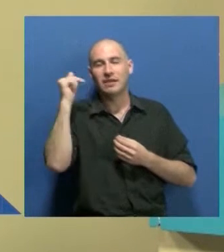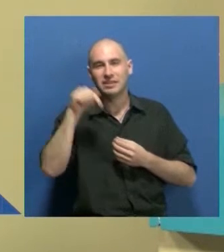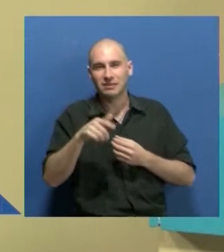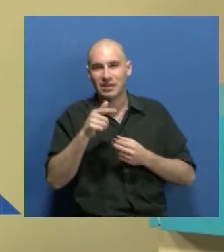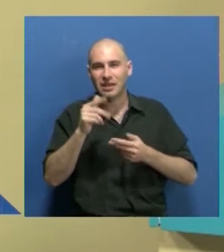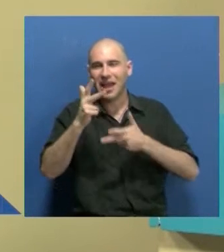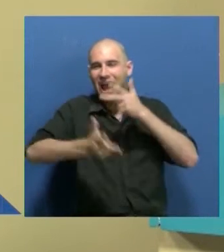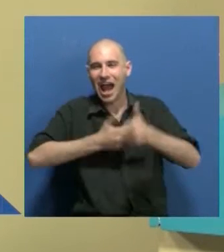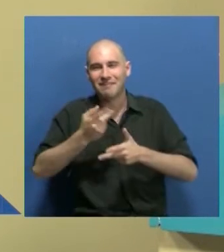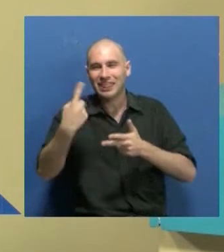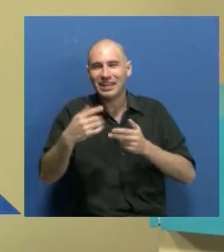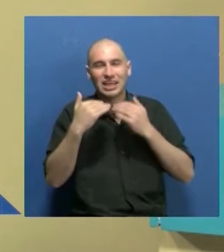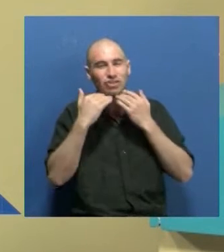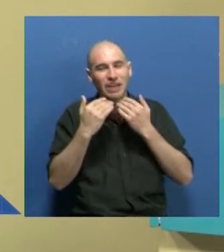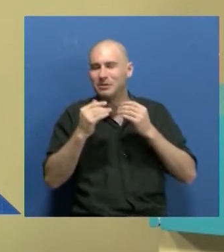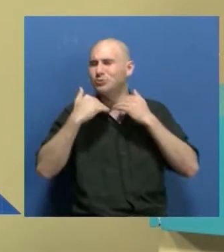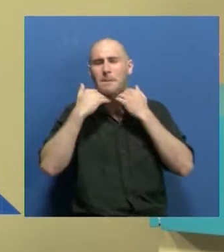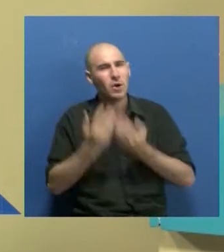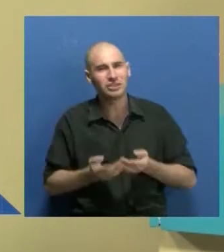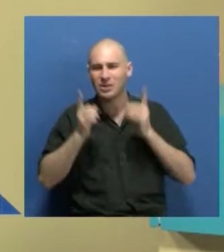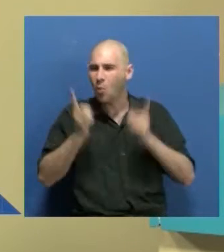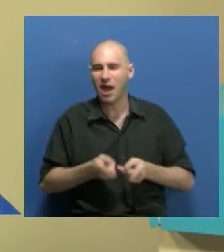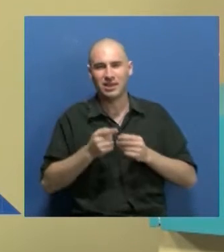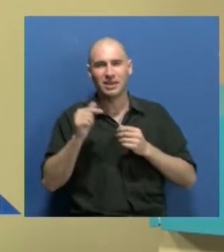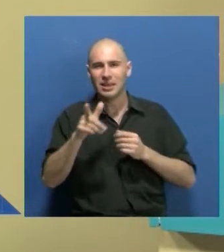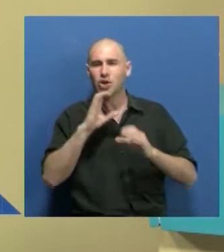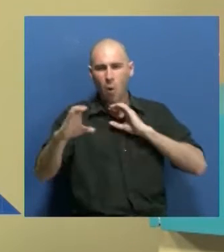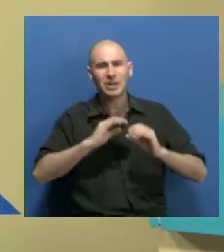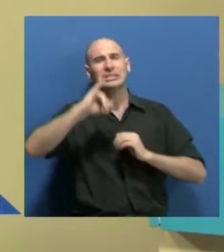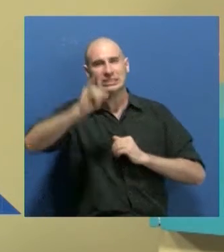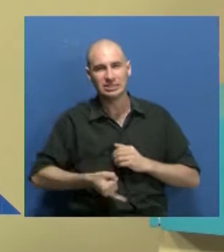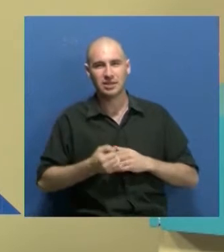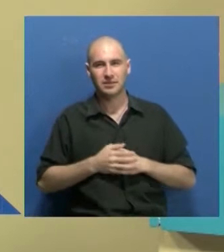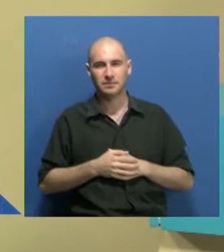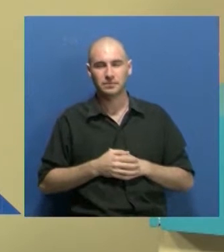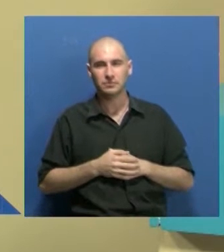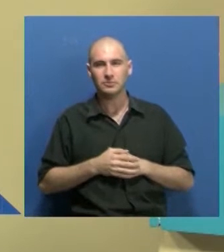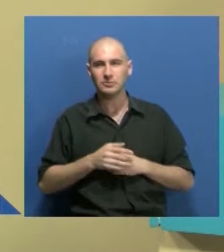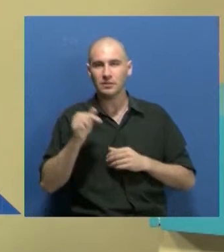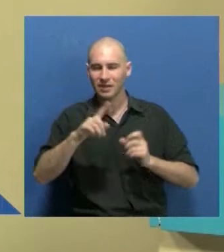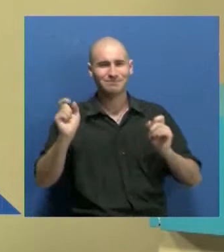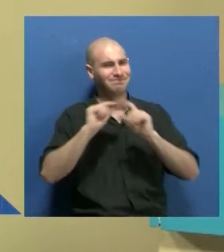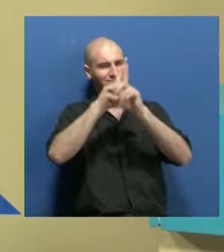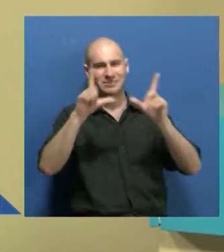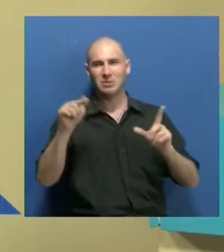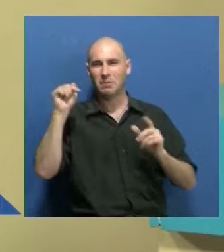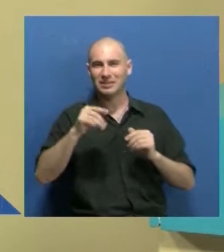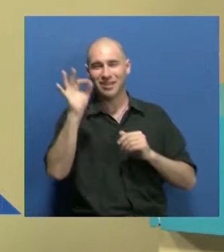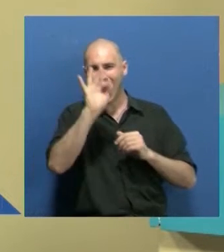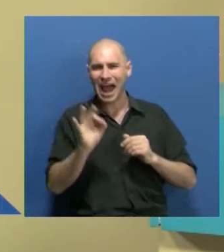que están diciendo, pero que realmente comunica y es un descubrimiento artístico maravilloso,